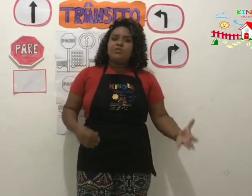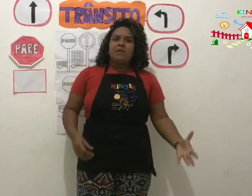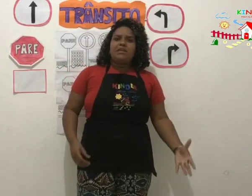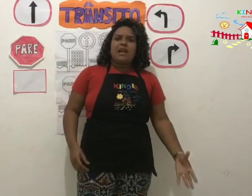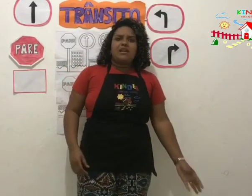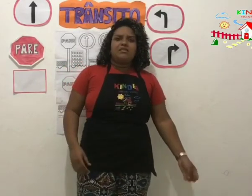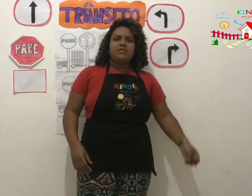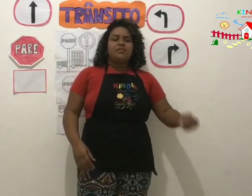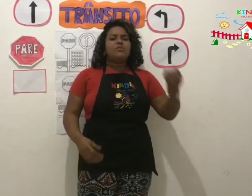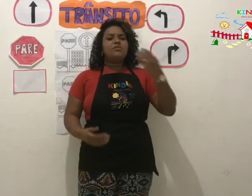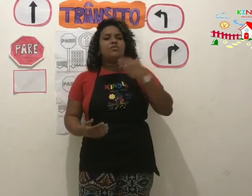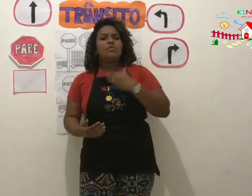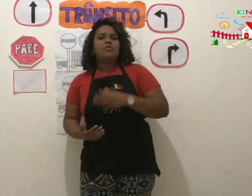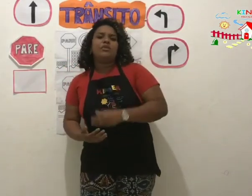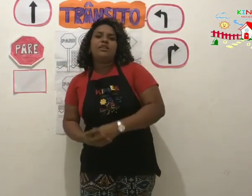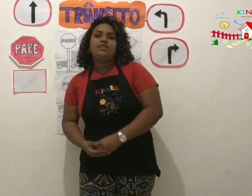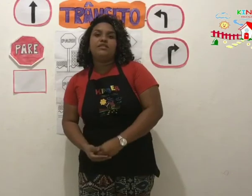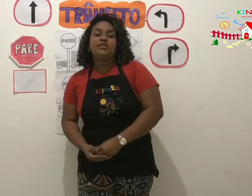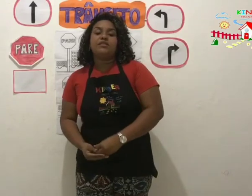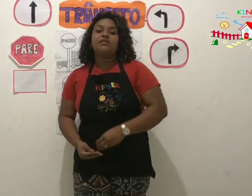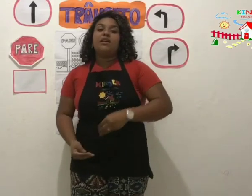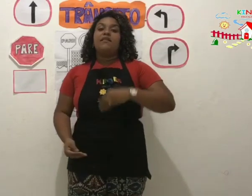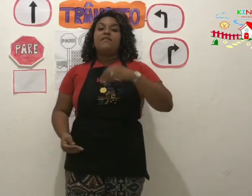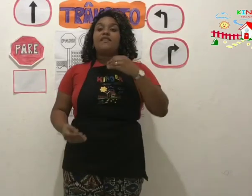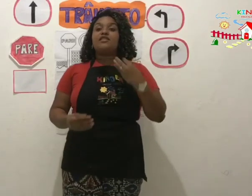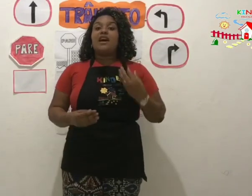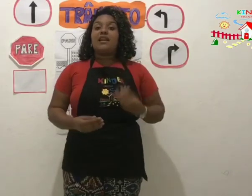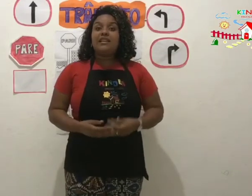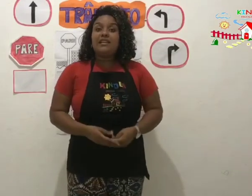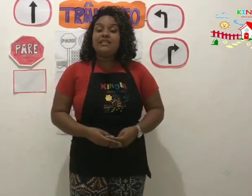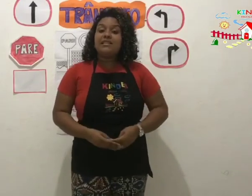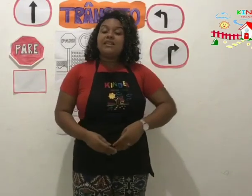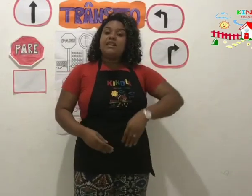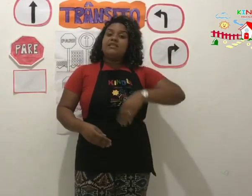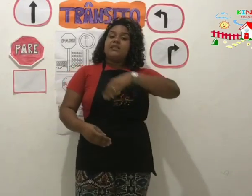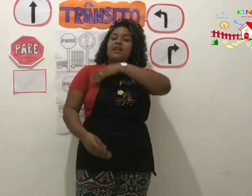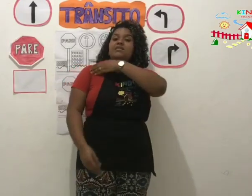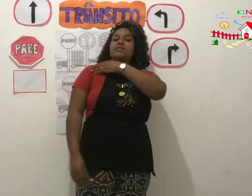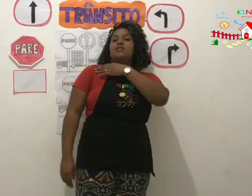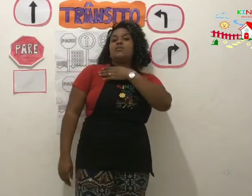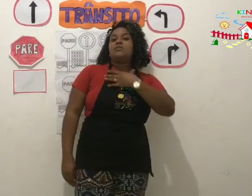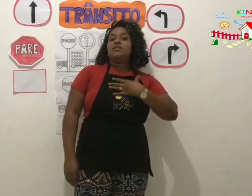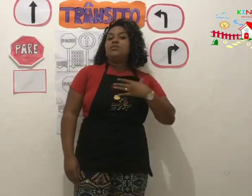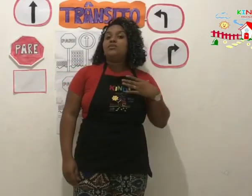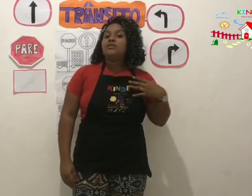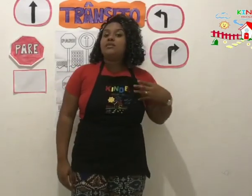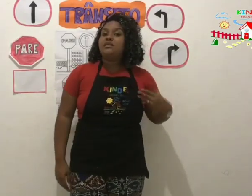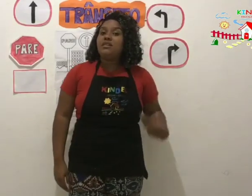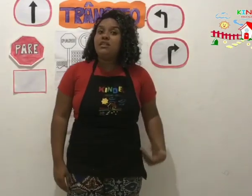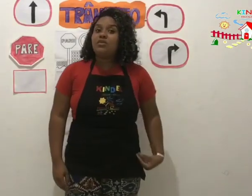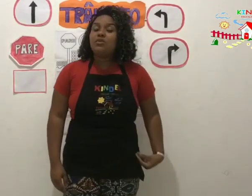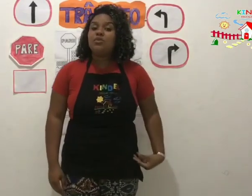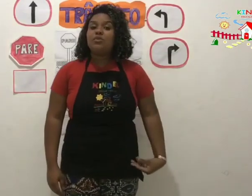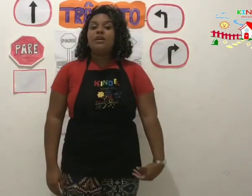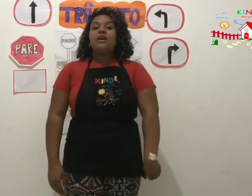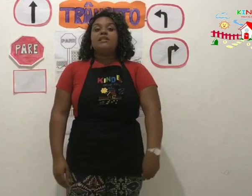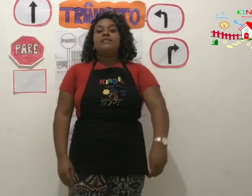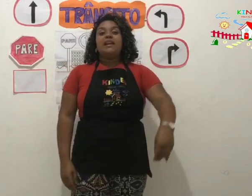os pedestres, os motoristas, fiscalizam se eles estão usando o cinto, se